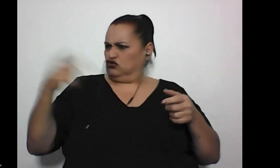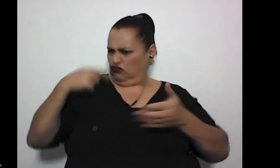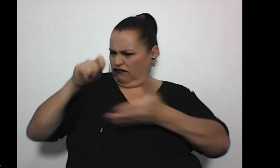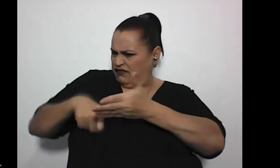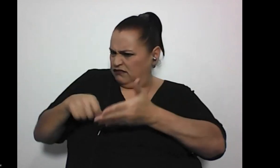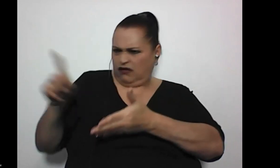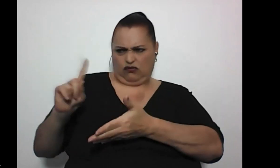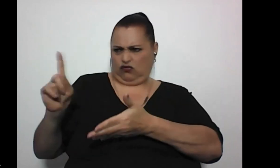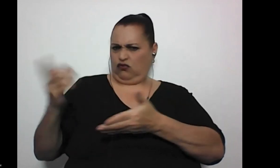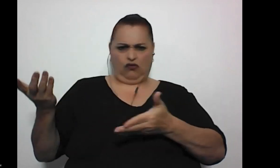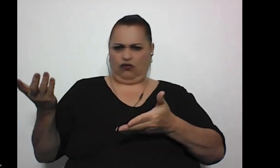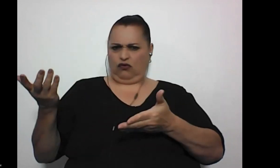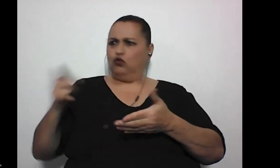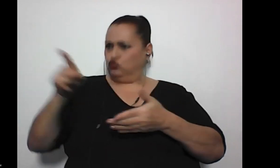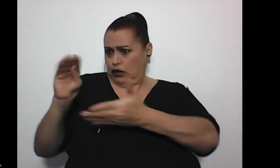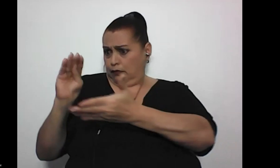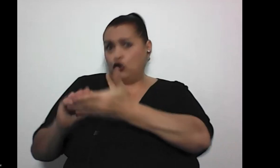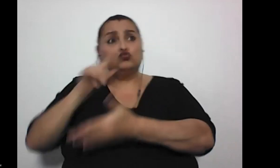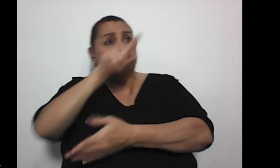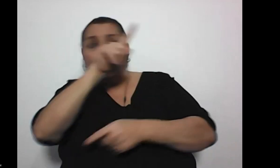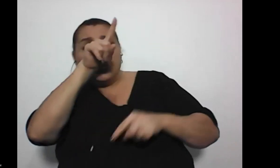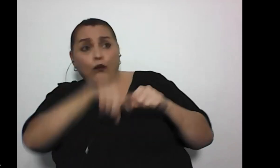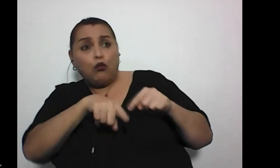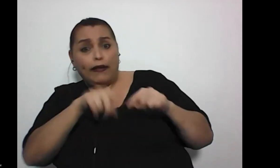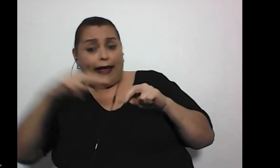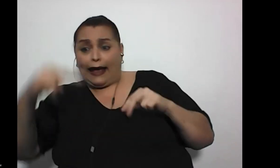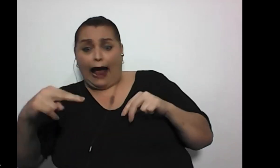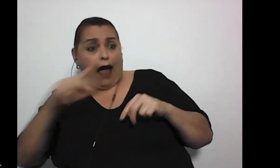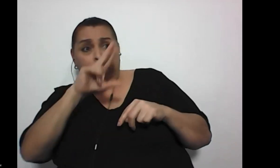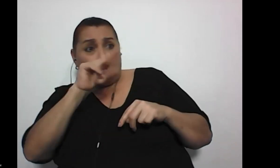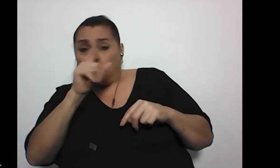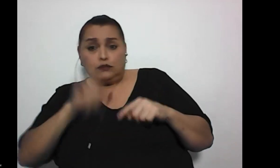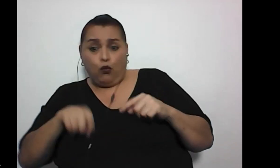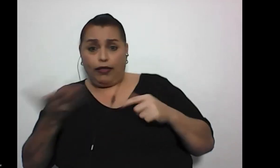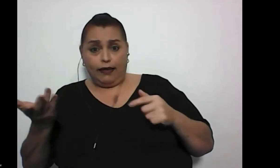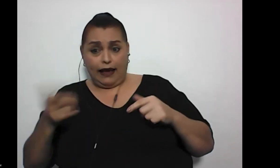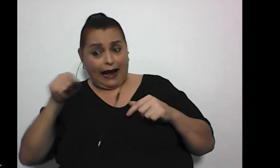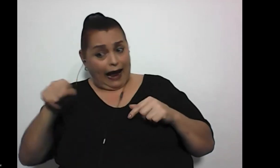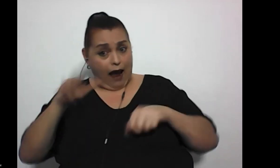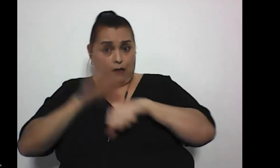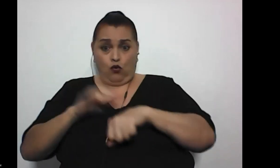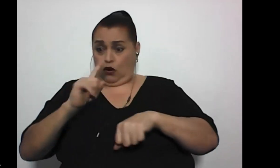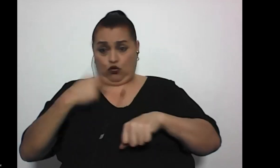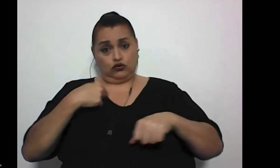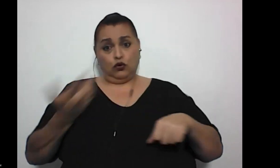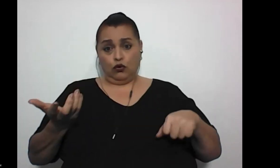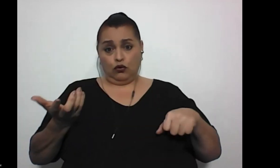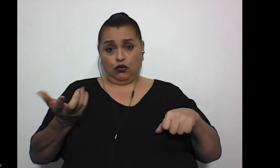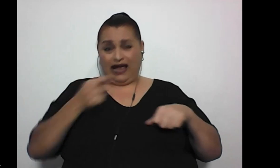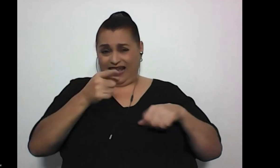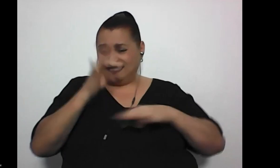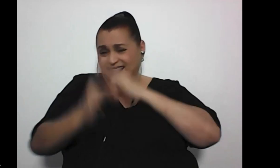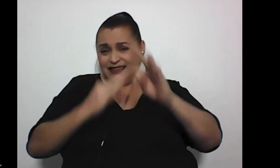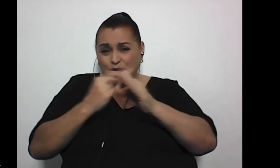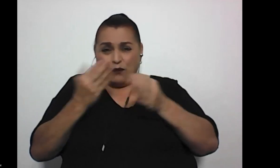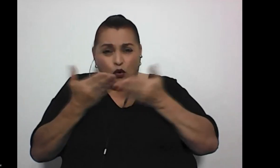firmarte esto, pone ahí que no me puedo subir porque la camilla es inaccesible y te lo firmo, pero es ese tipo de cosas,